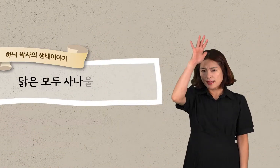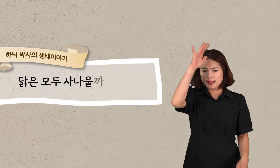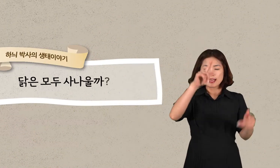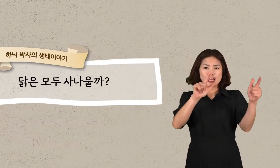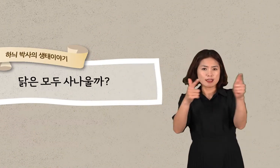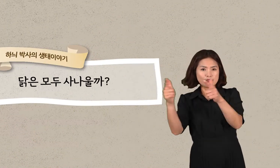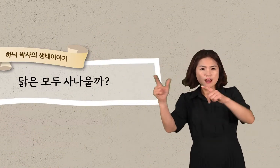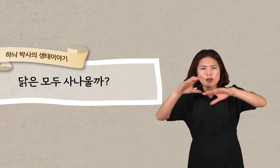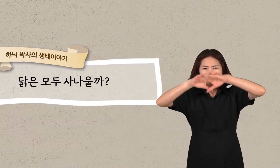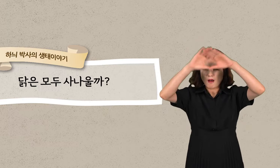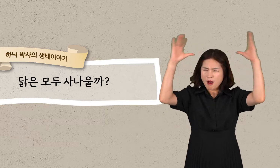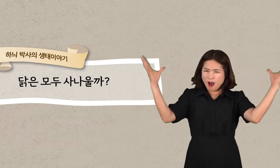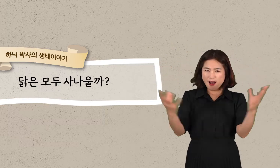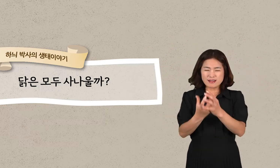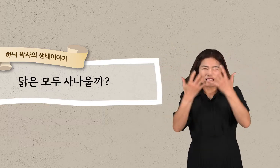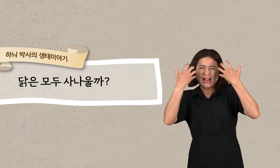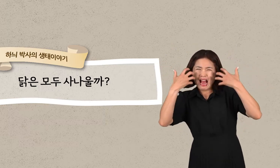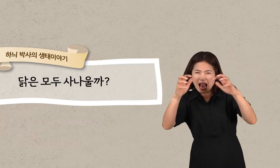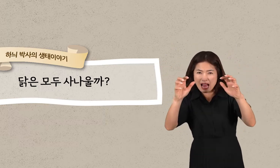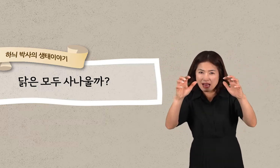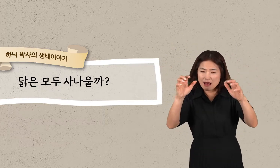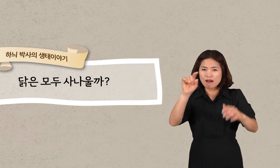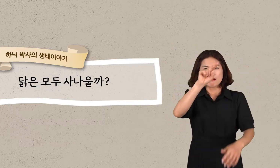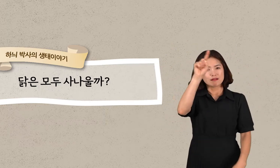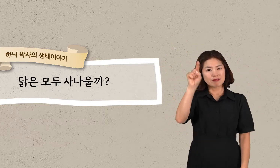닭은 모두 사나울까?